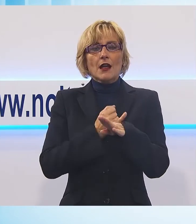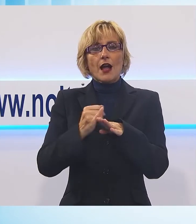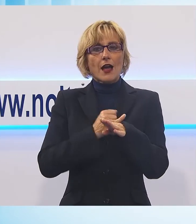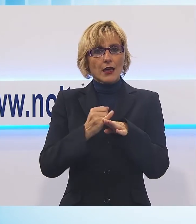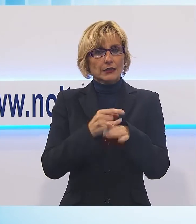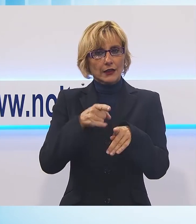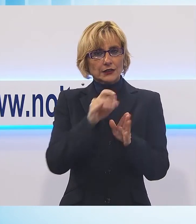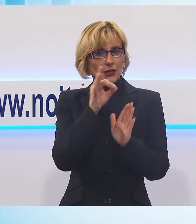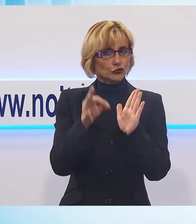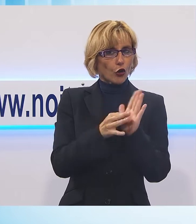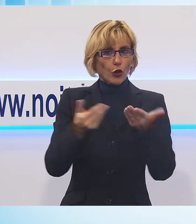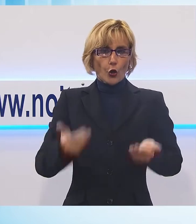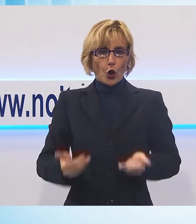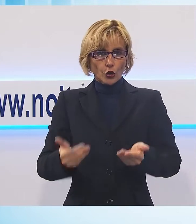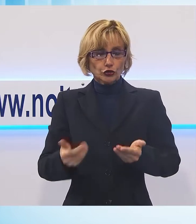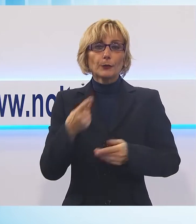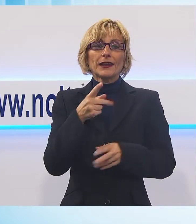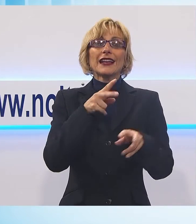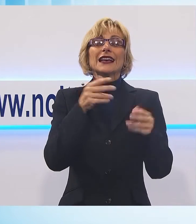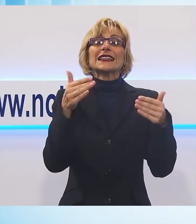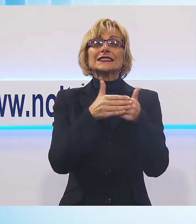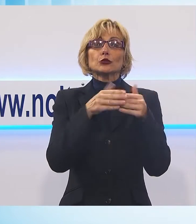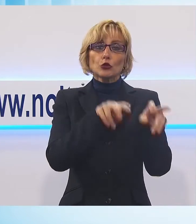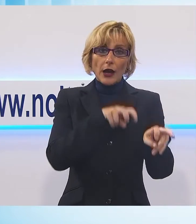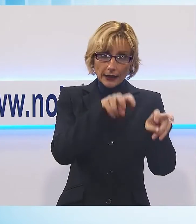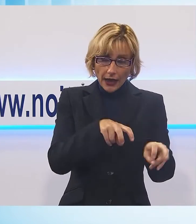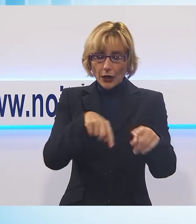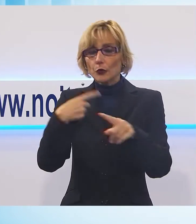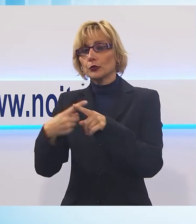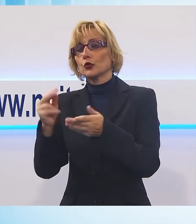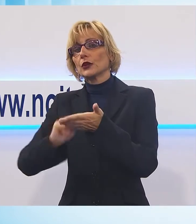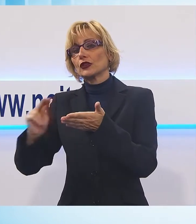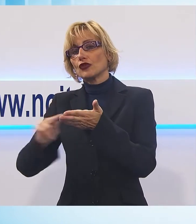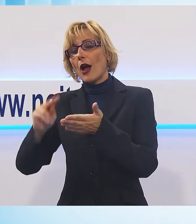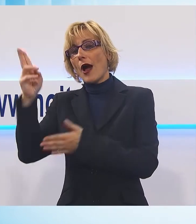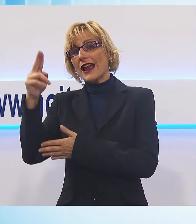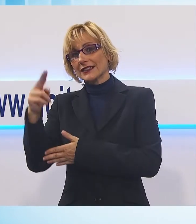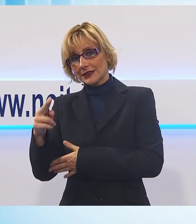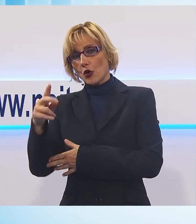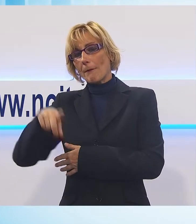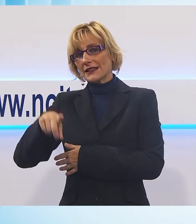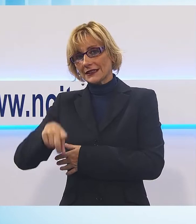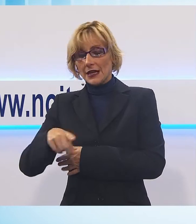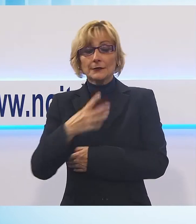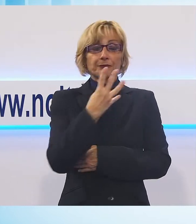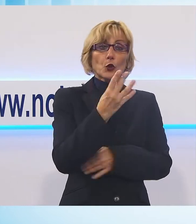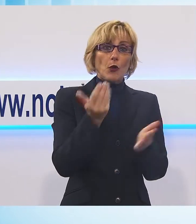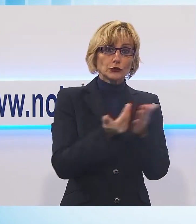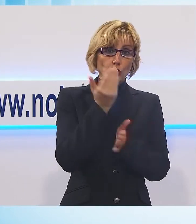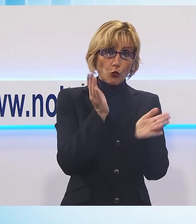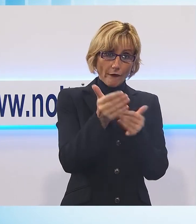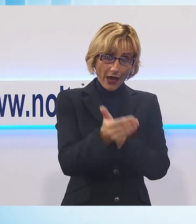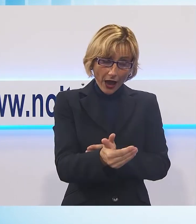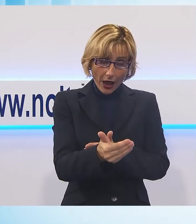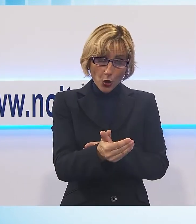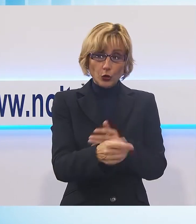di questa giornata sia all'Istituto Agrario sia al liceo artistico Passaglia 4 nuove aule per l'Istituto Agrario che